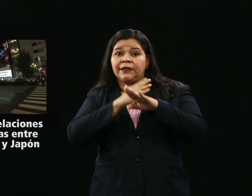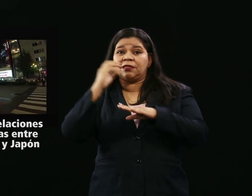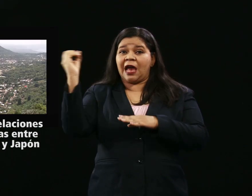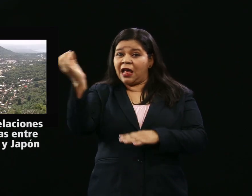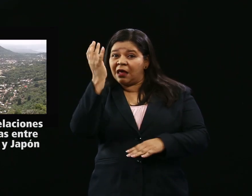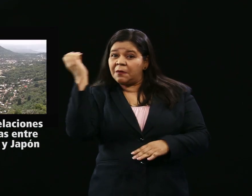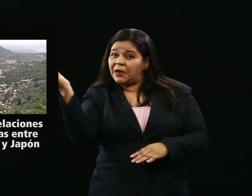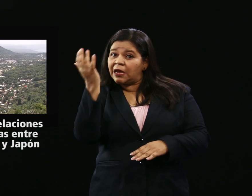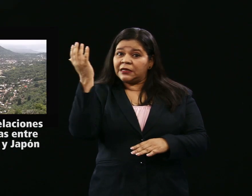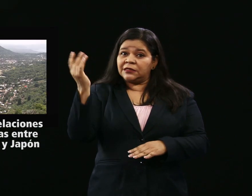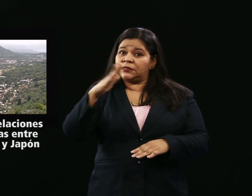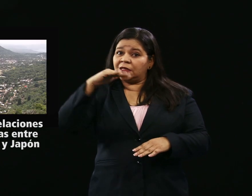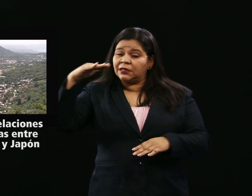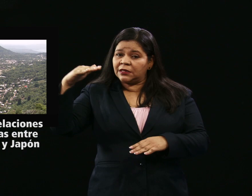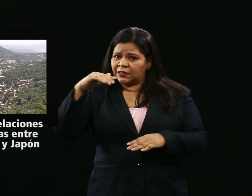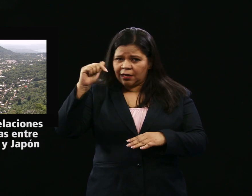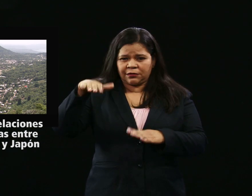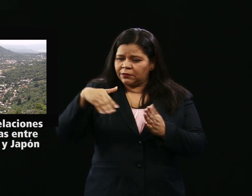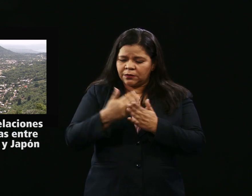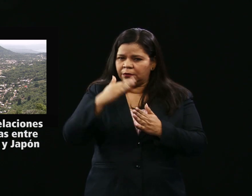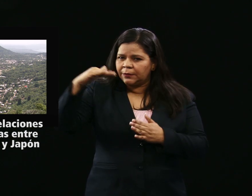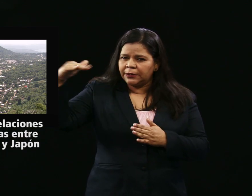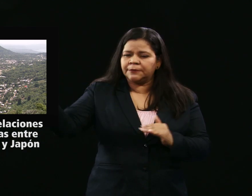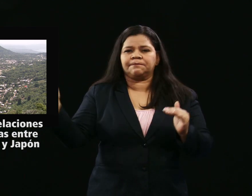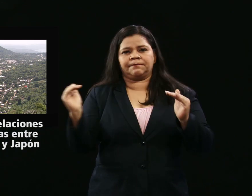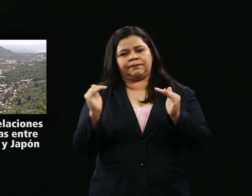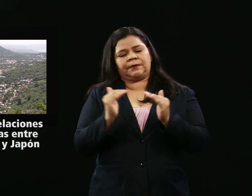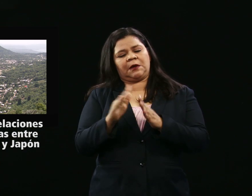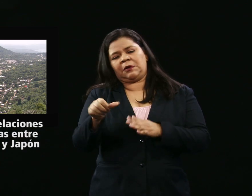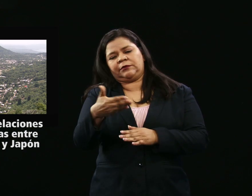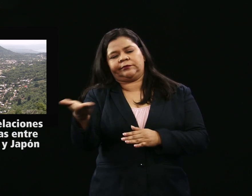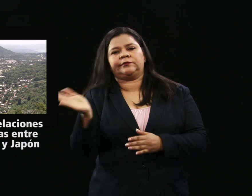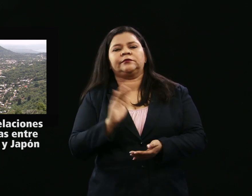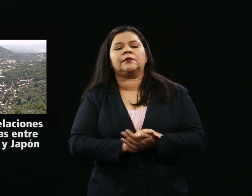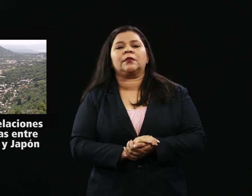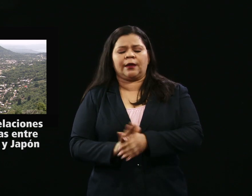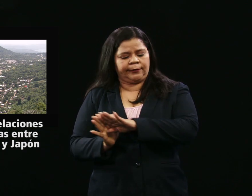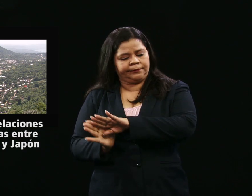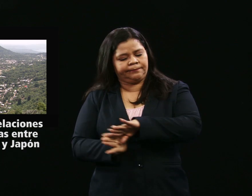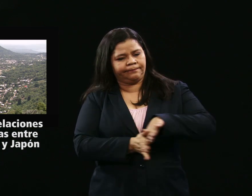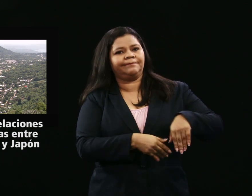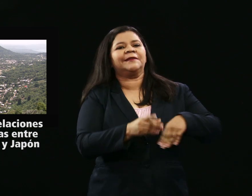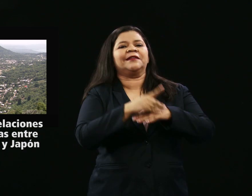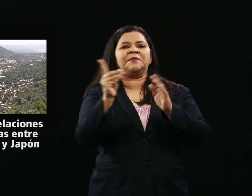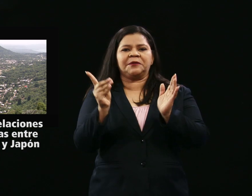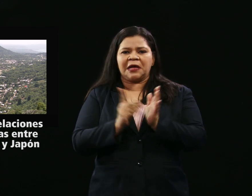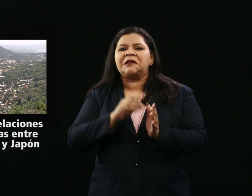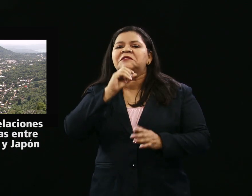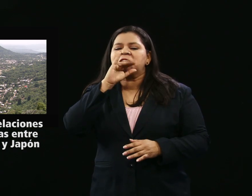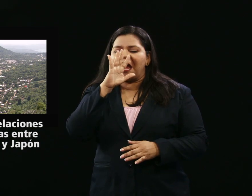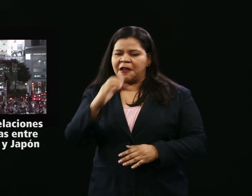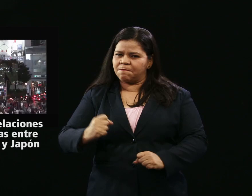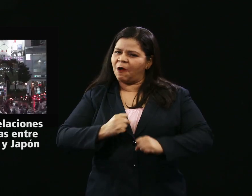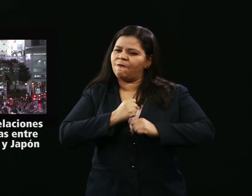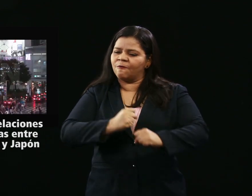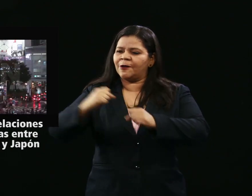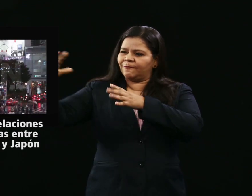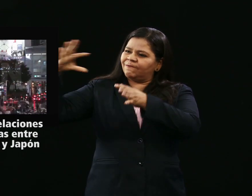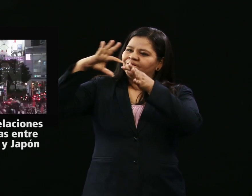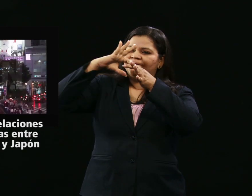naturales, entre otros. Por otra parte, los parlamentarios reafirmaron los lazos de amistad y de cooperación entre